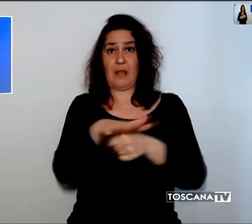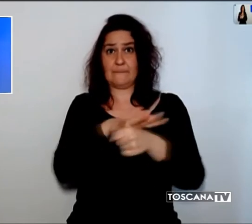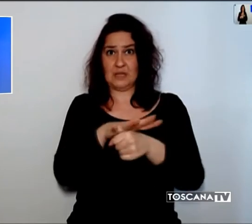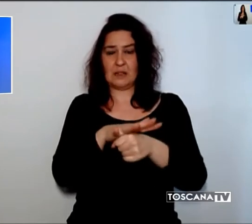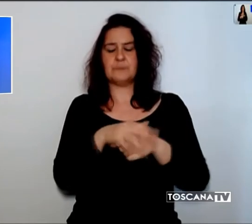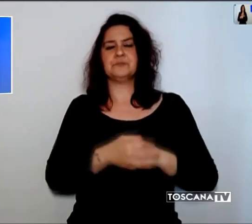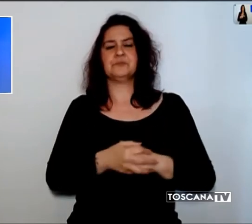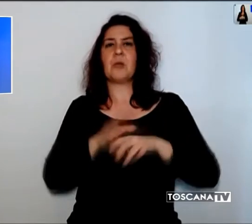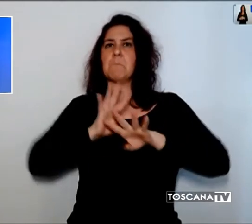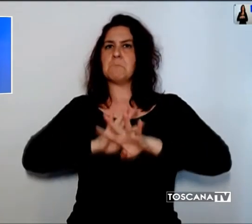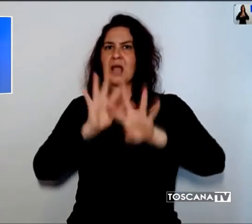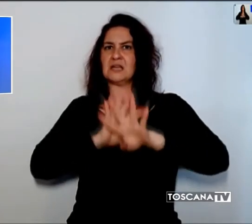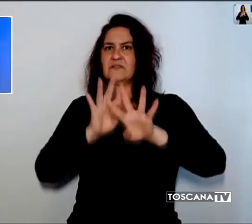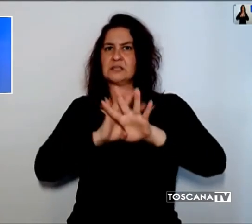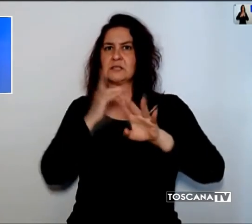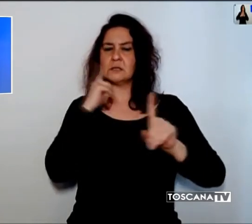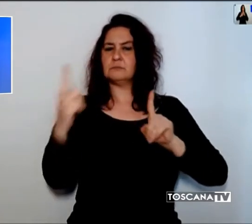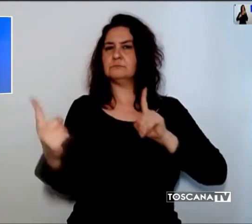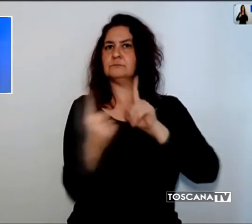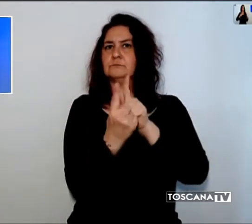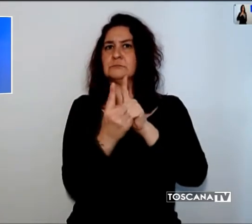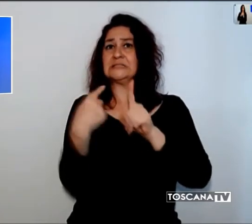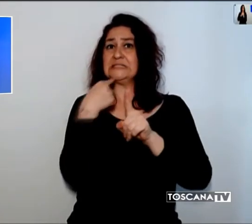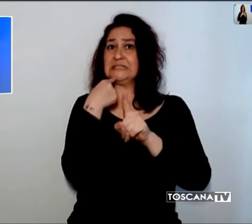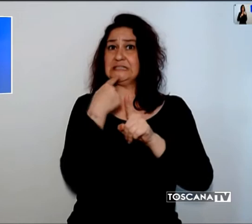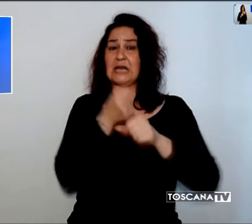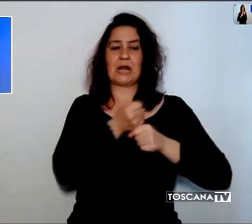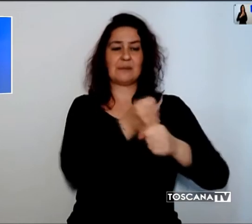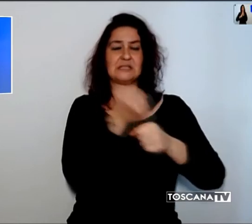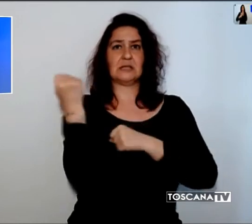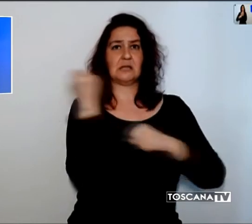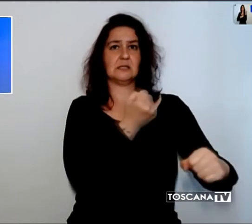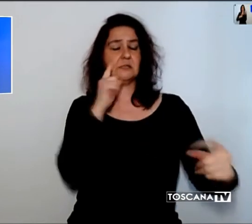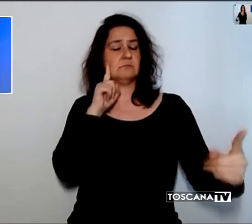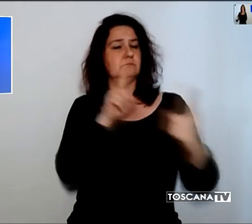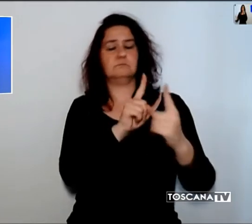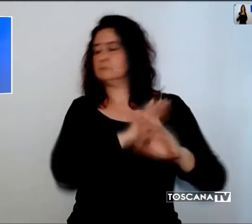hanno voluto incontrare i rappresentanti delle istituzioni e politici.